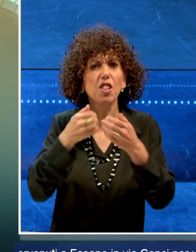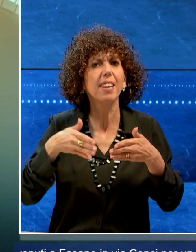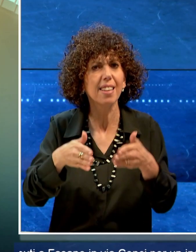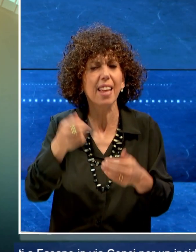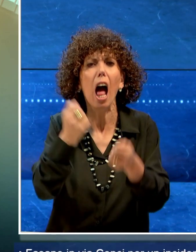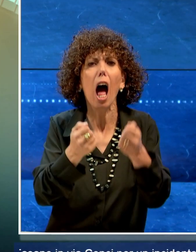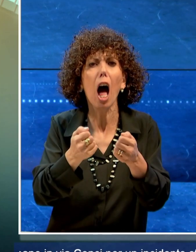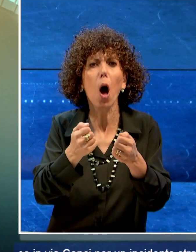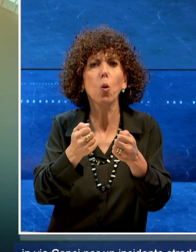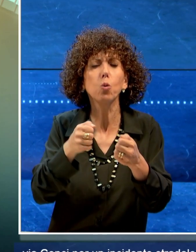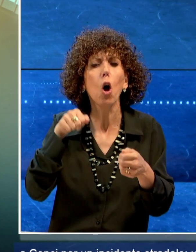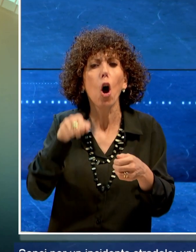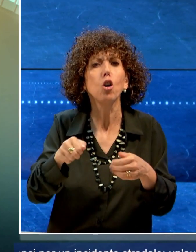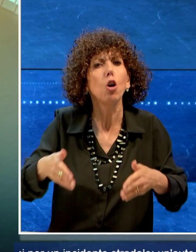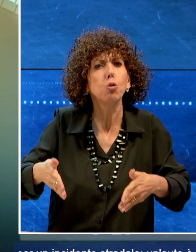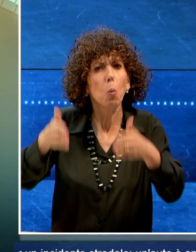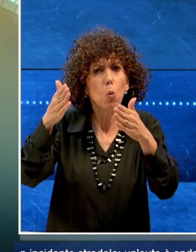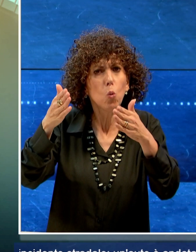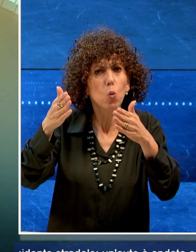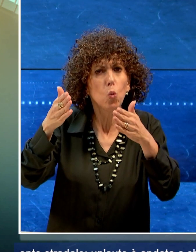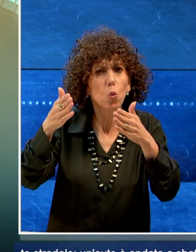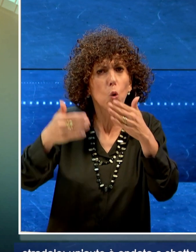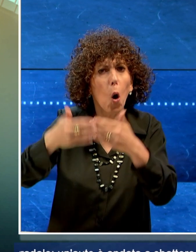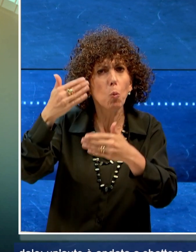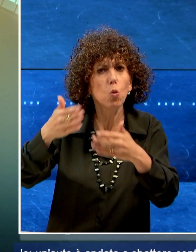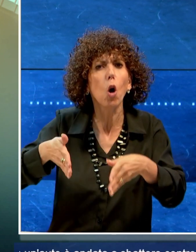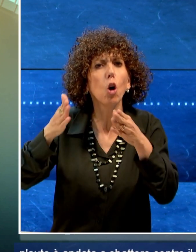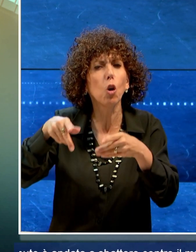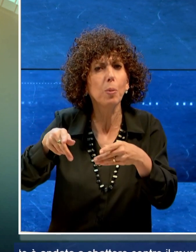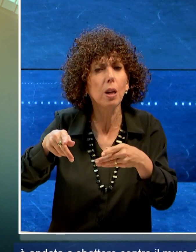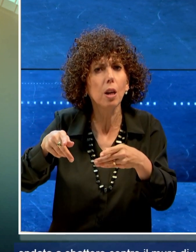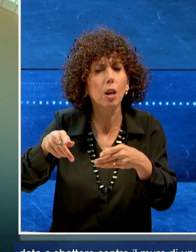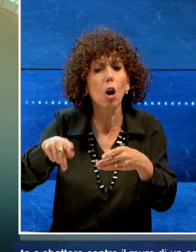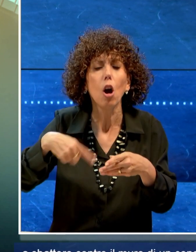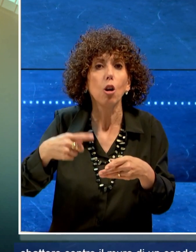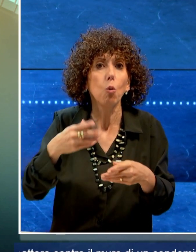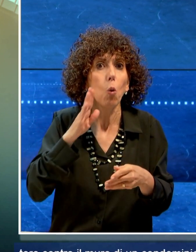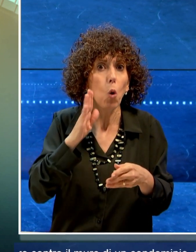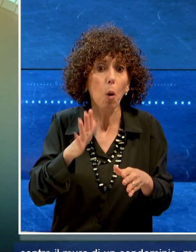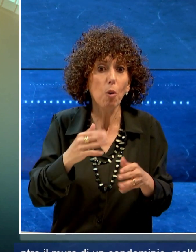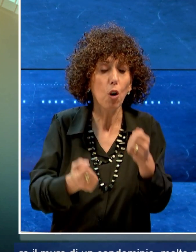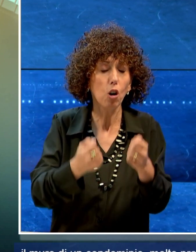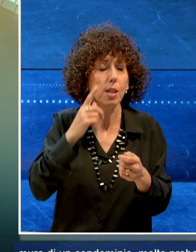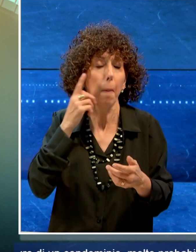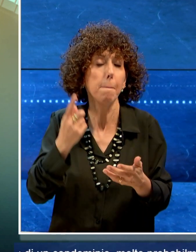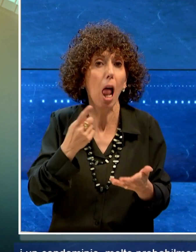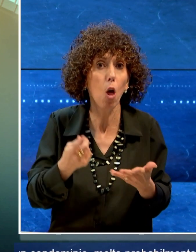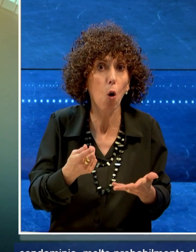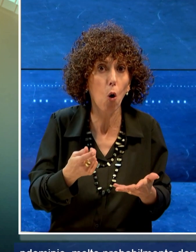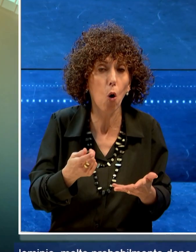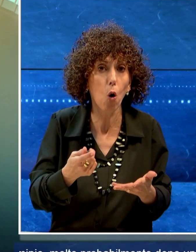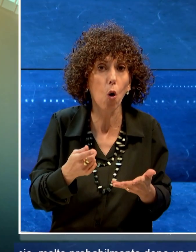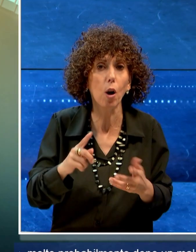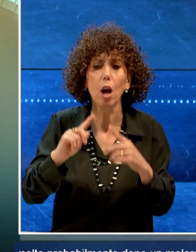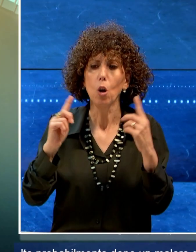è andata a sbattere contro il muro di un condominio, molto probabilmente dopo un malore del conducente. Tutto è